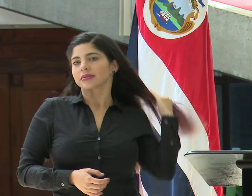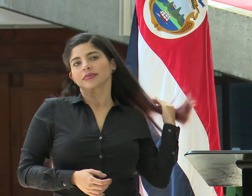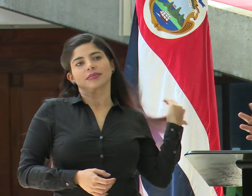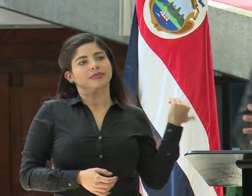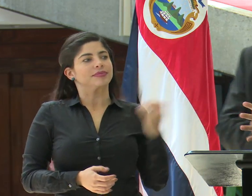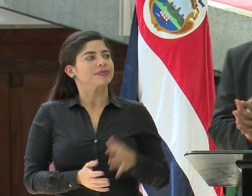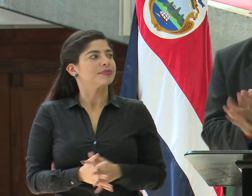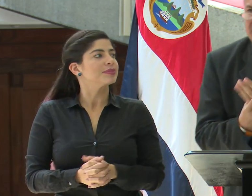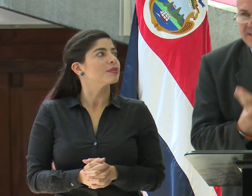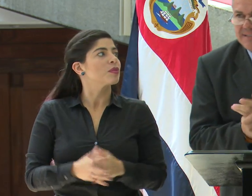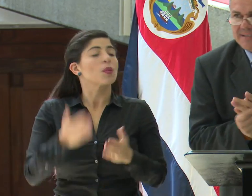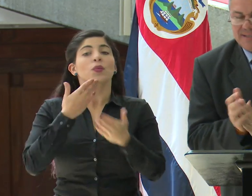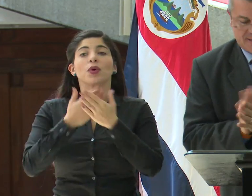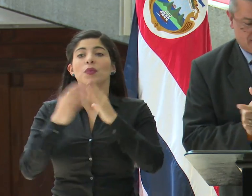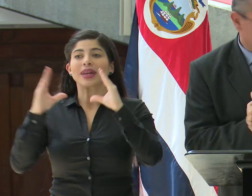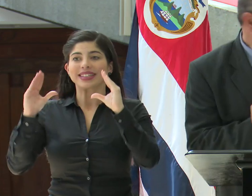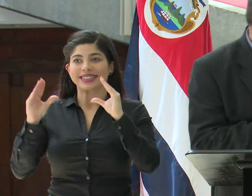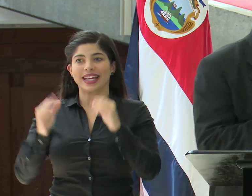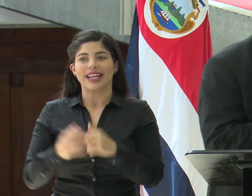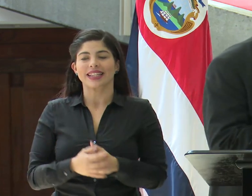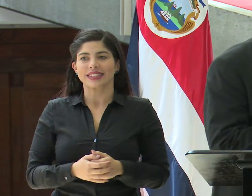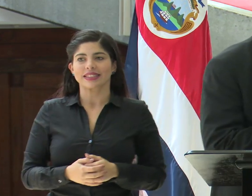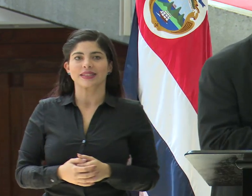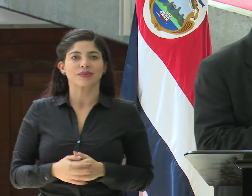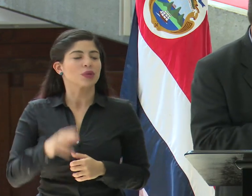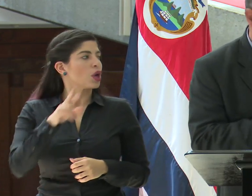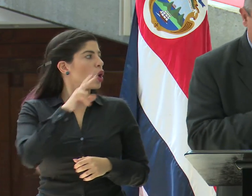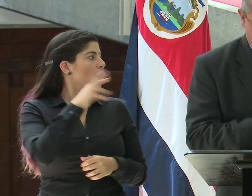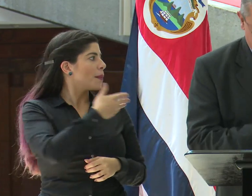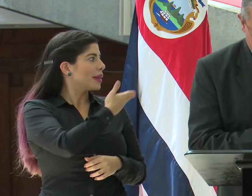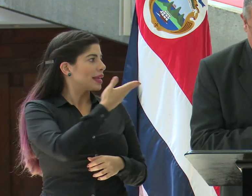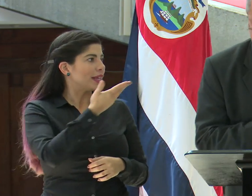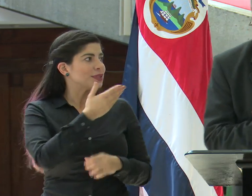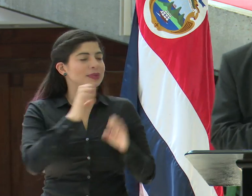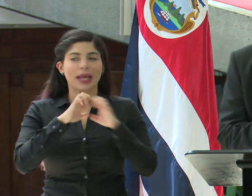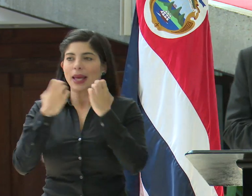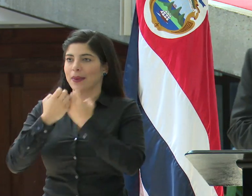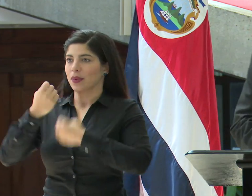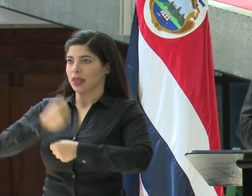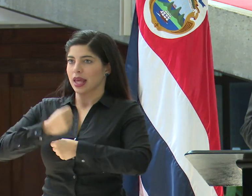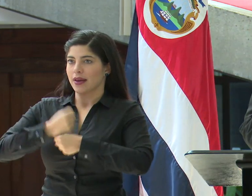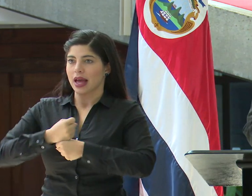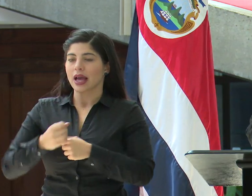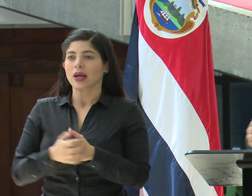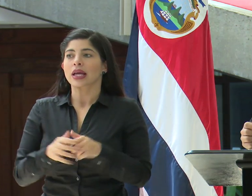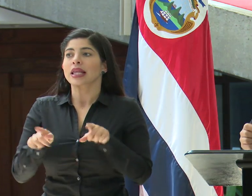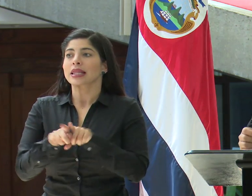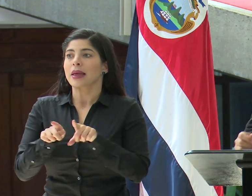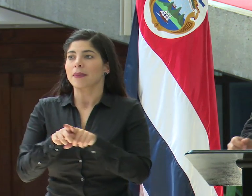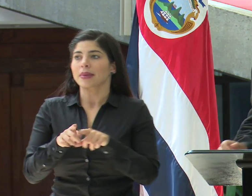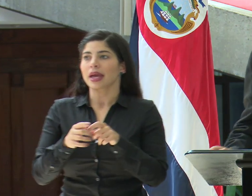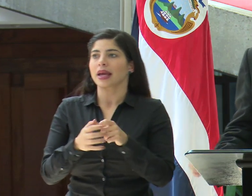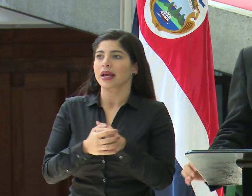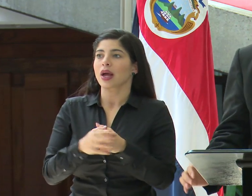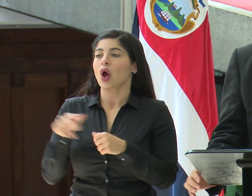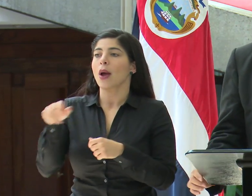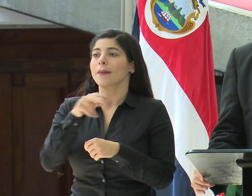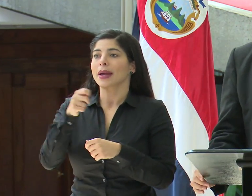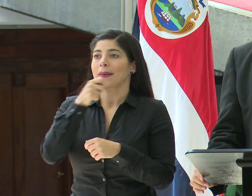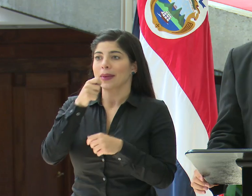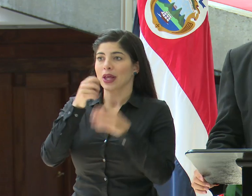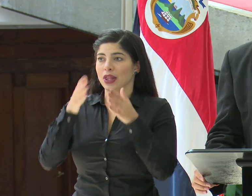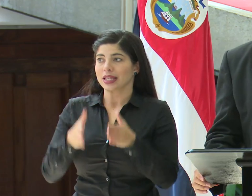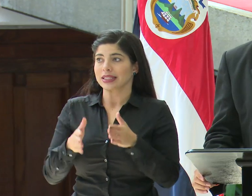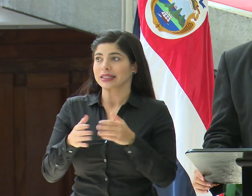Muy buenas tardes a los compañeros del equipo de trabajo y también a los compañeros de la